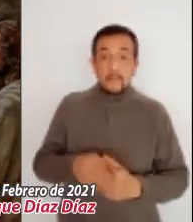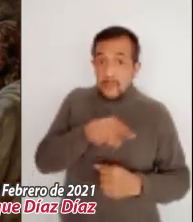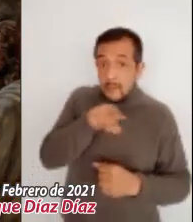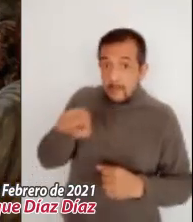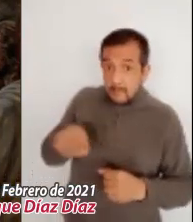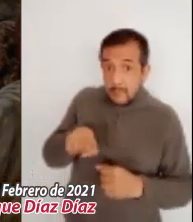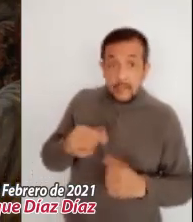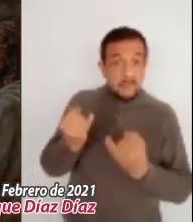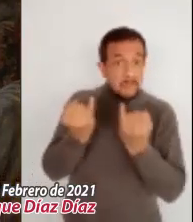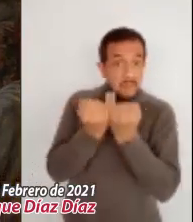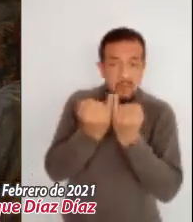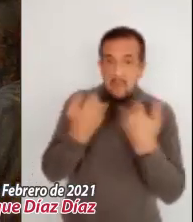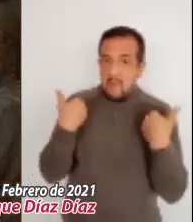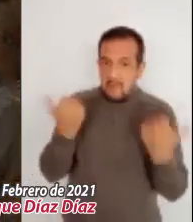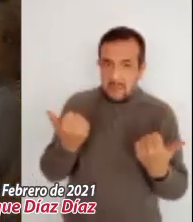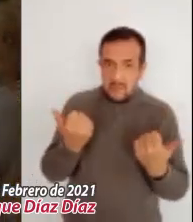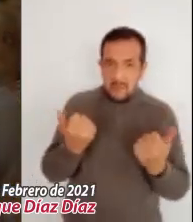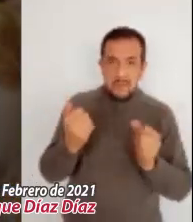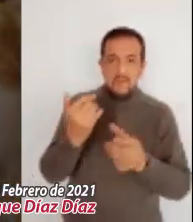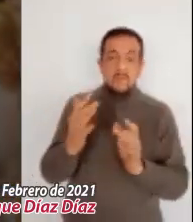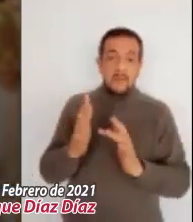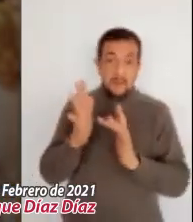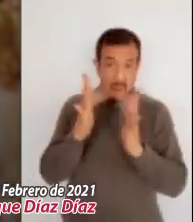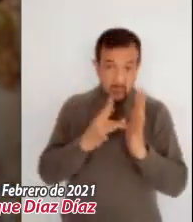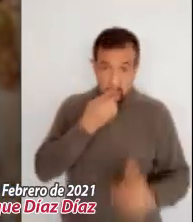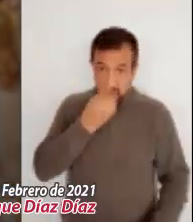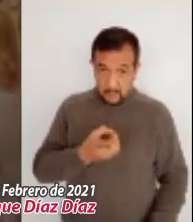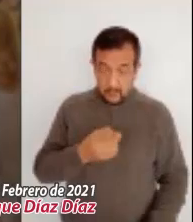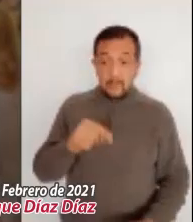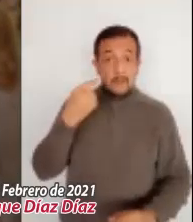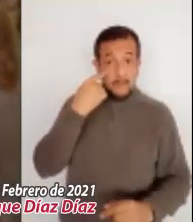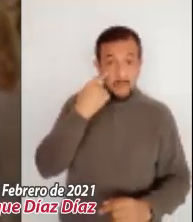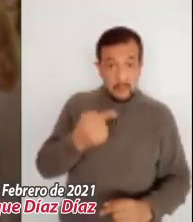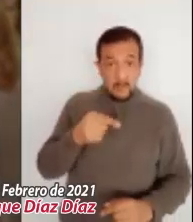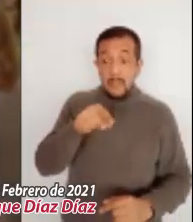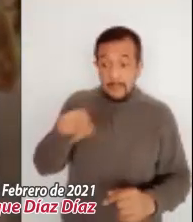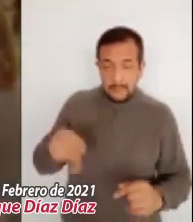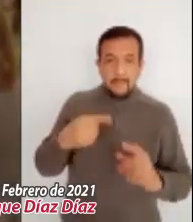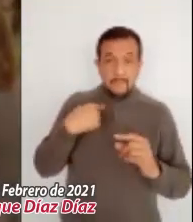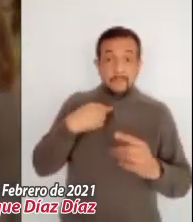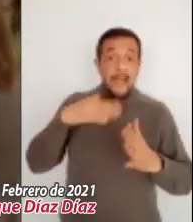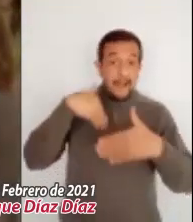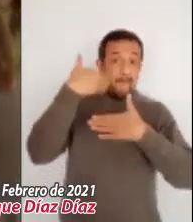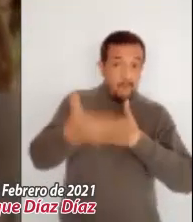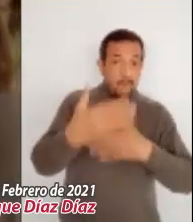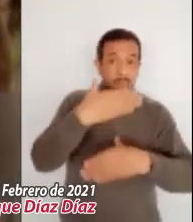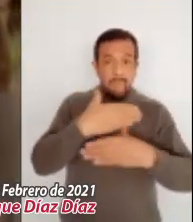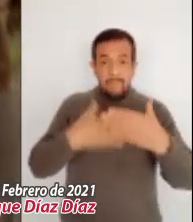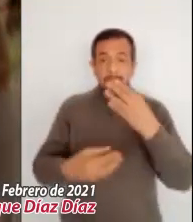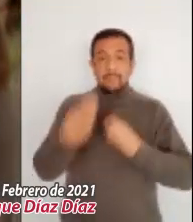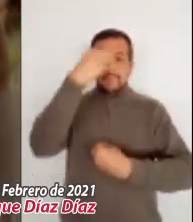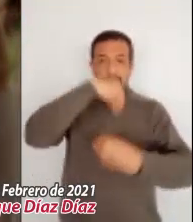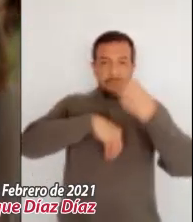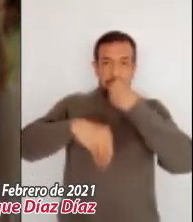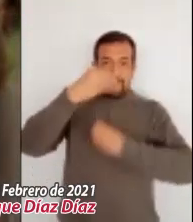Ustedes también son incapaces de comprender. No entienden que nada de lo que entra en el hombre desde fuera